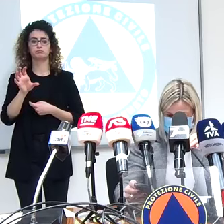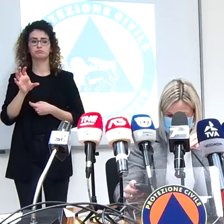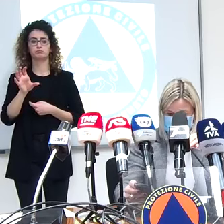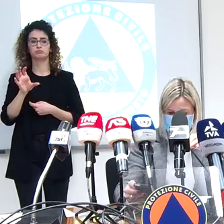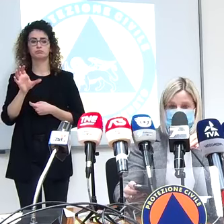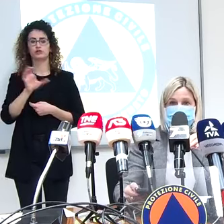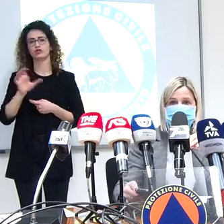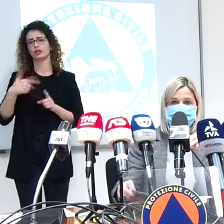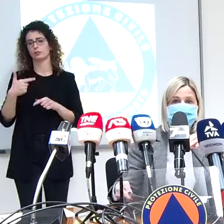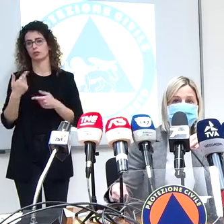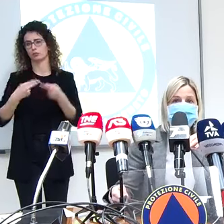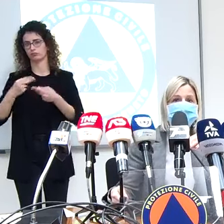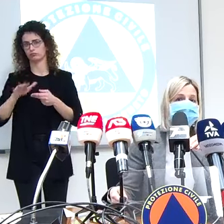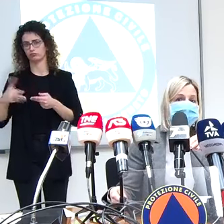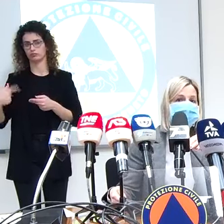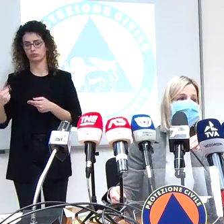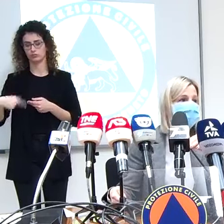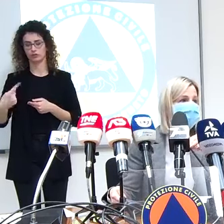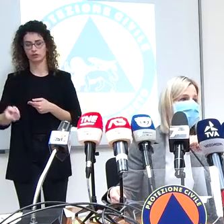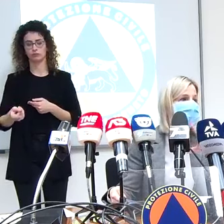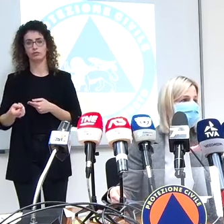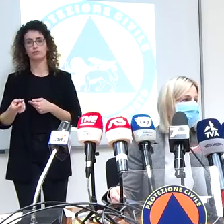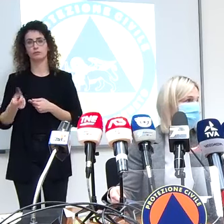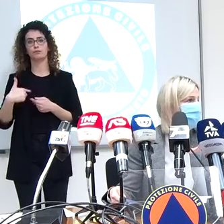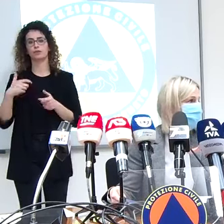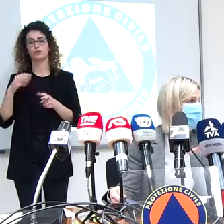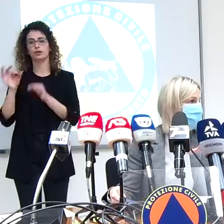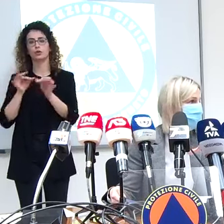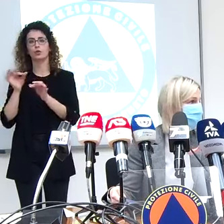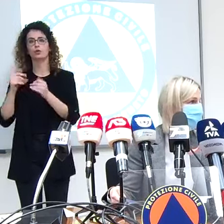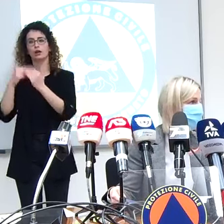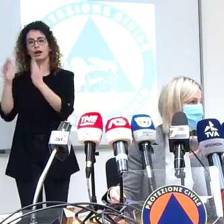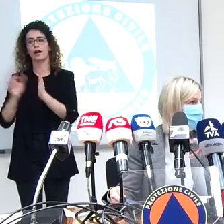la facciamo che sono quelli che sono stati seguiti a domicilio